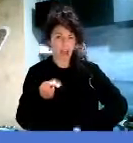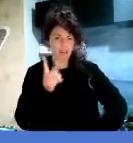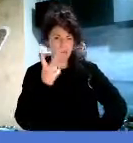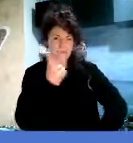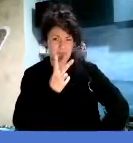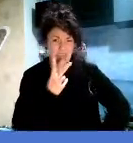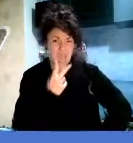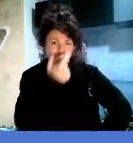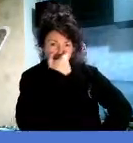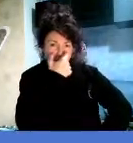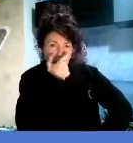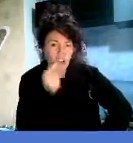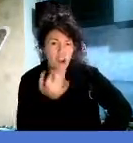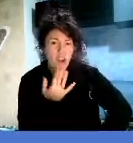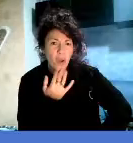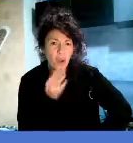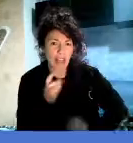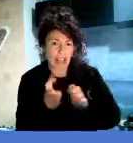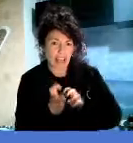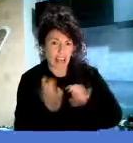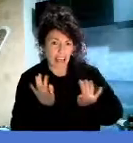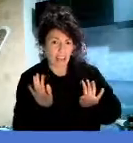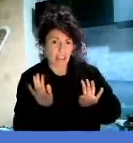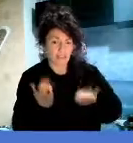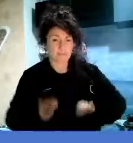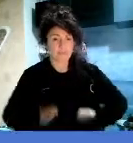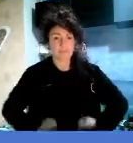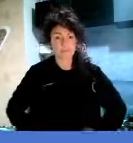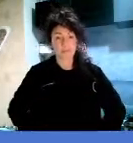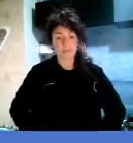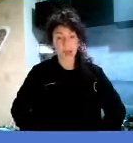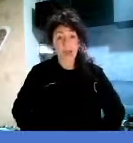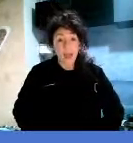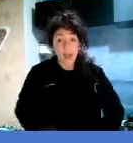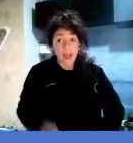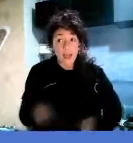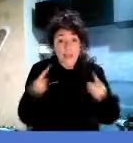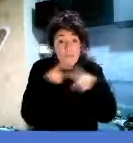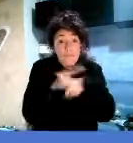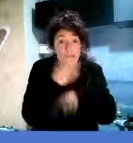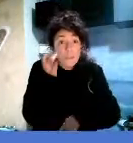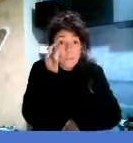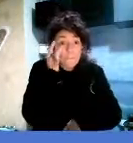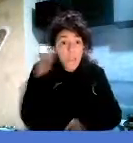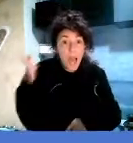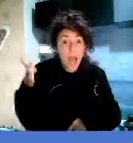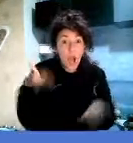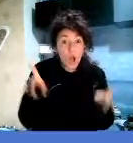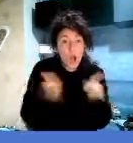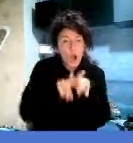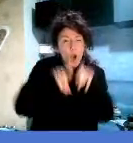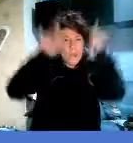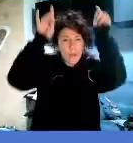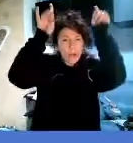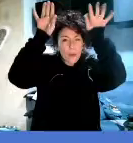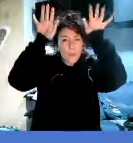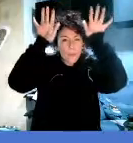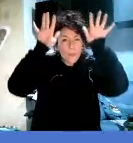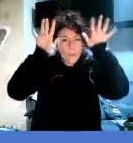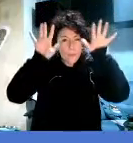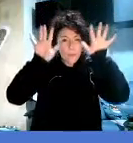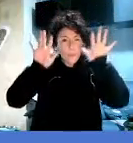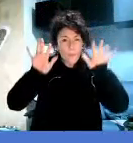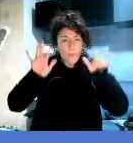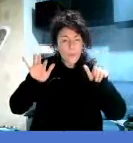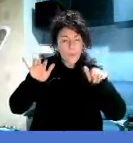Se fosse bianco come la neve e luminoso come la luna e le stelle. I baci sono caldi però,